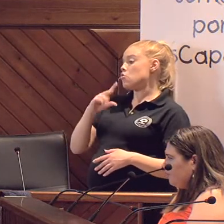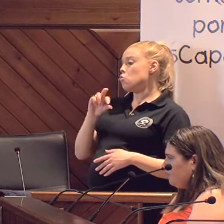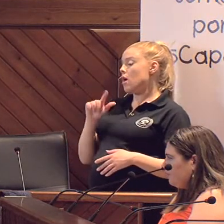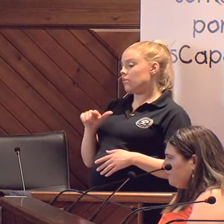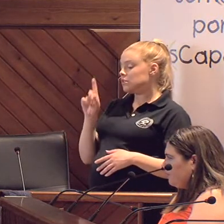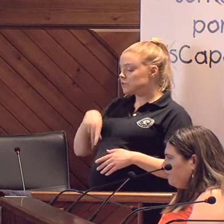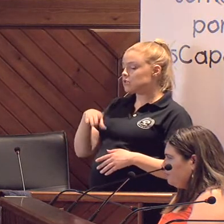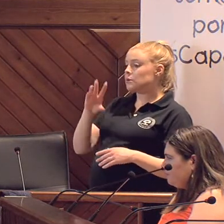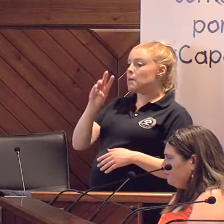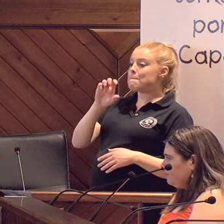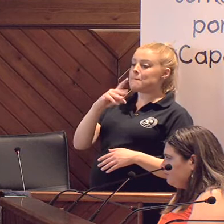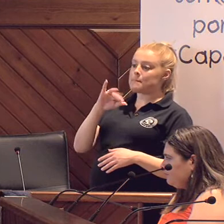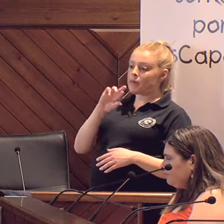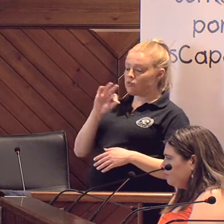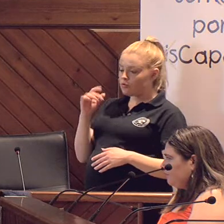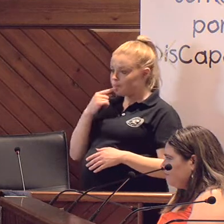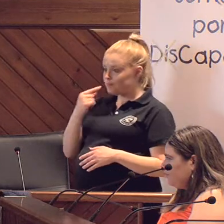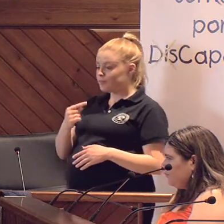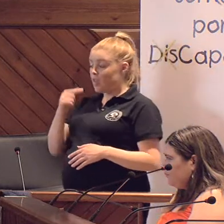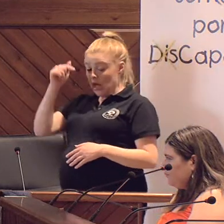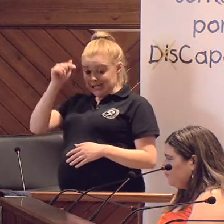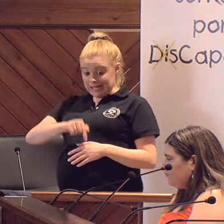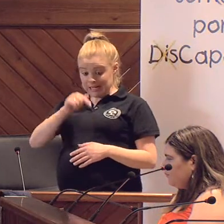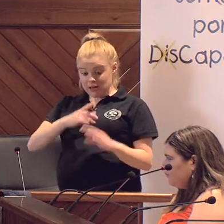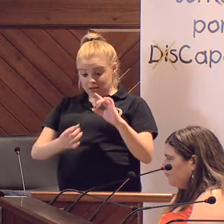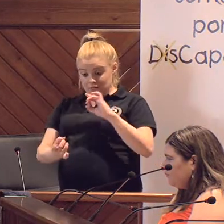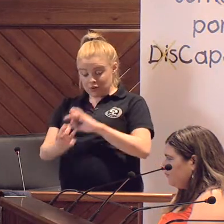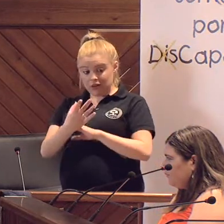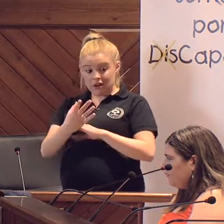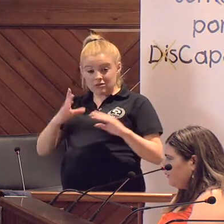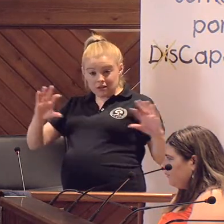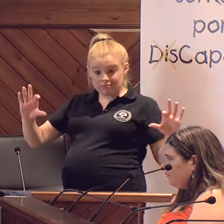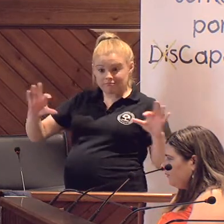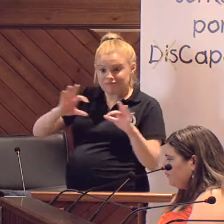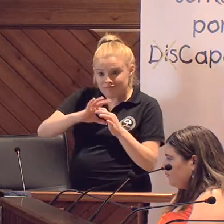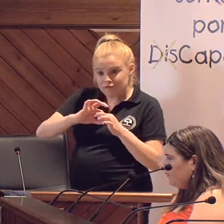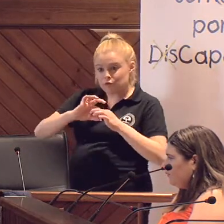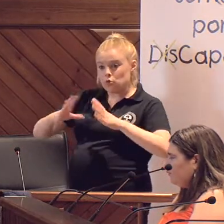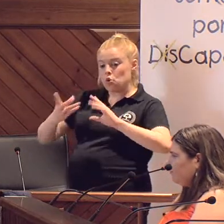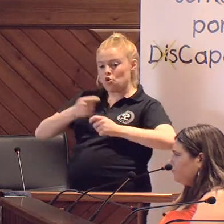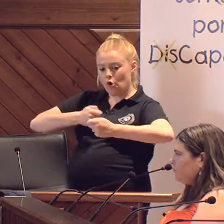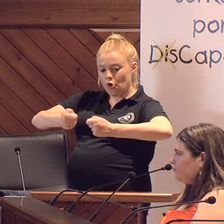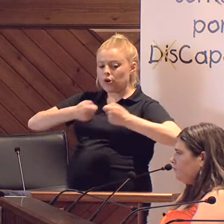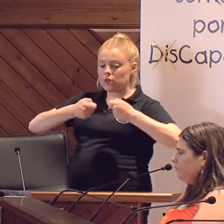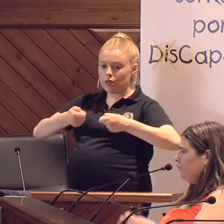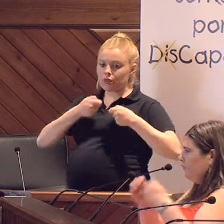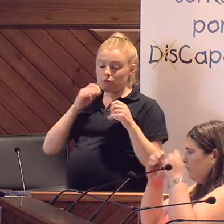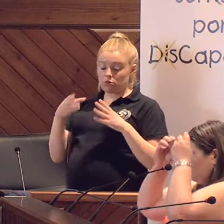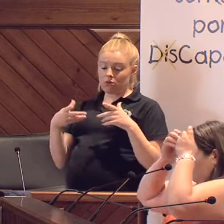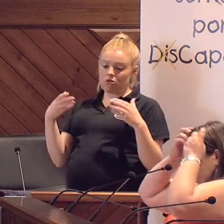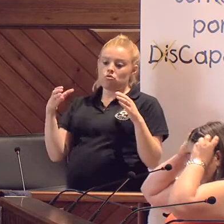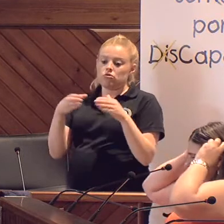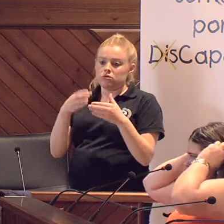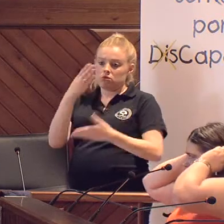lo que ha dicho Pedro, que yo creo que lo que aquí hemos creado, esta sinergia, esta coordinación dentro del Consejo Local de la